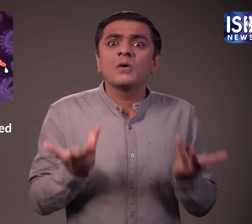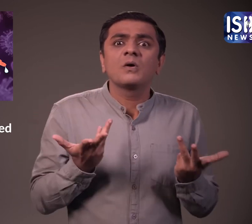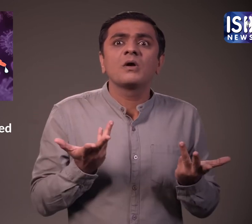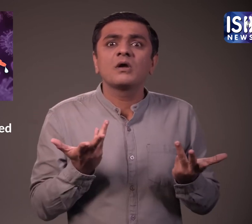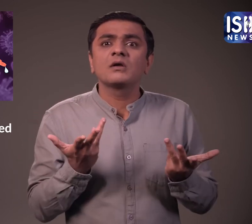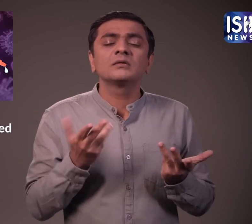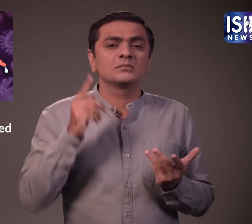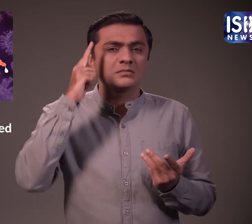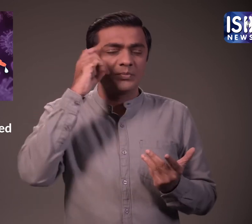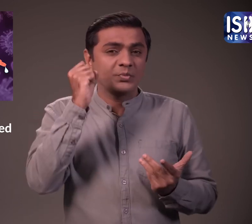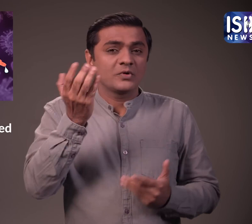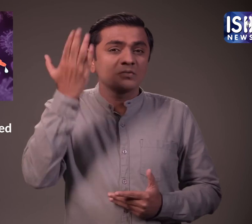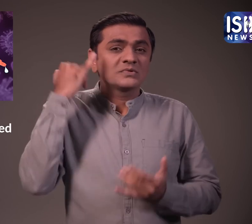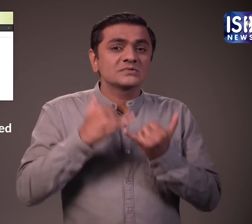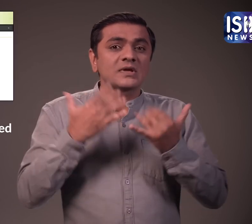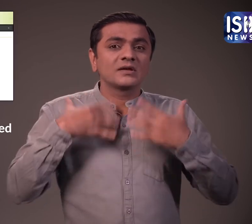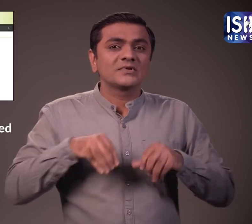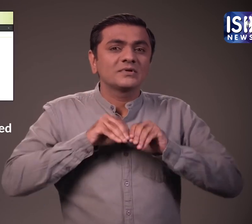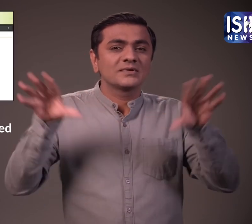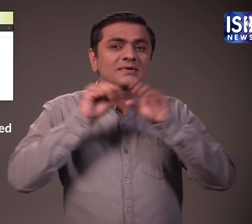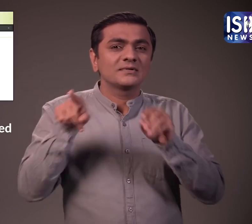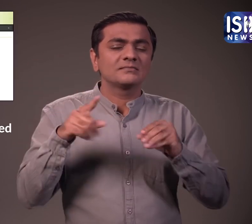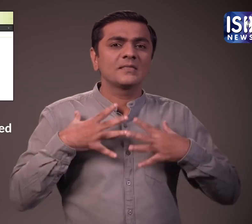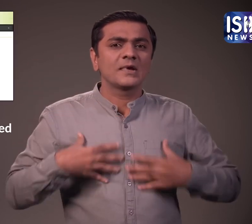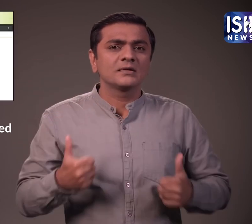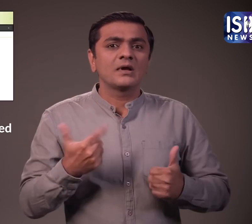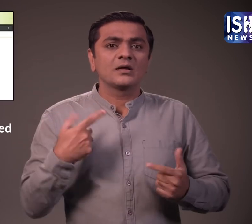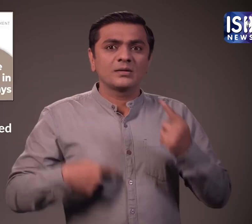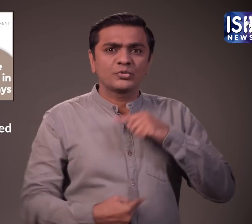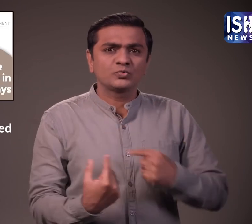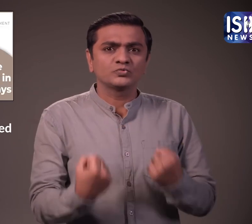ISH News ने ISL में साथविक मुव्मेंट वीडियो का अनुवाद किया है